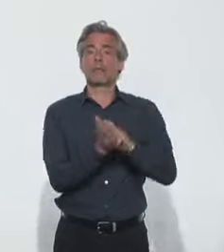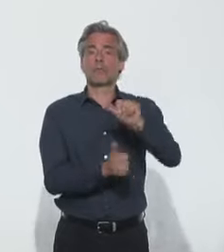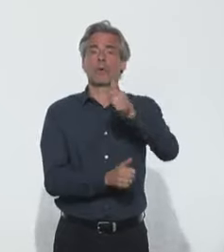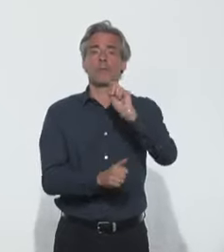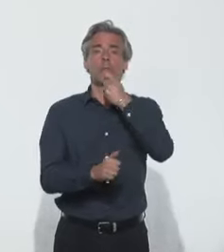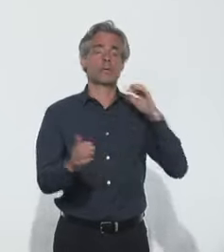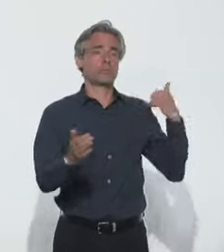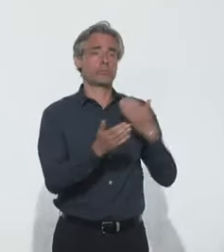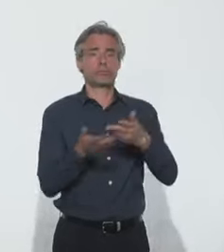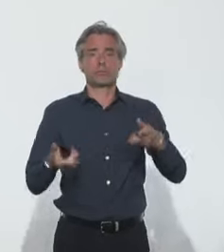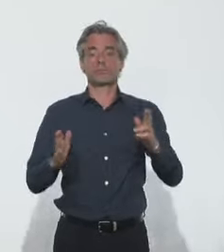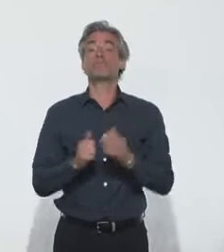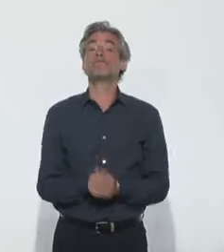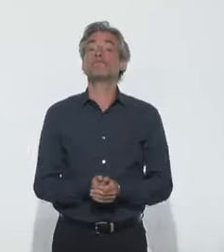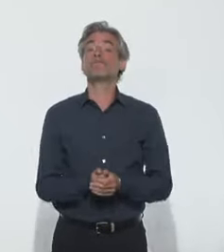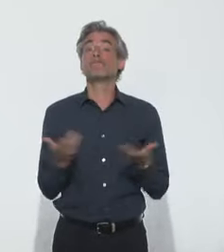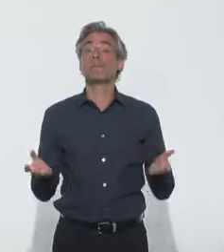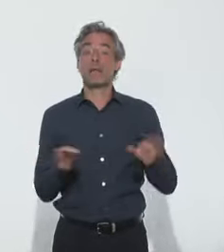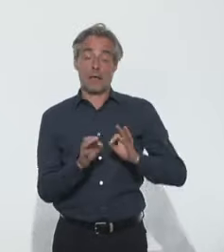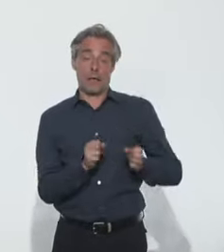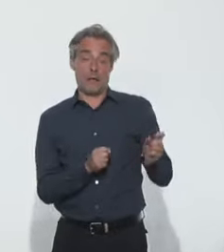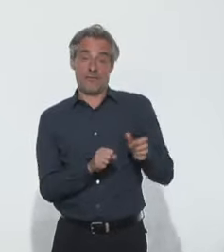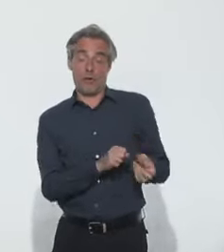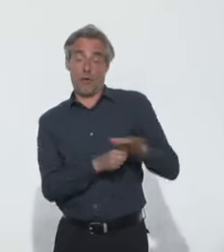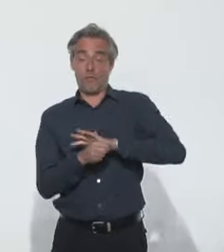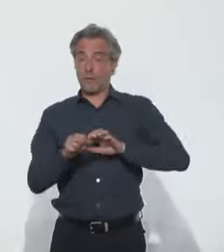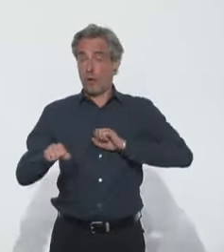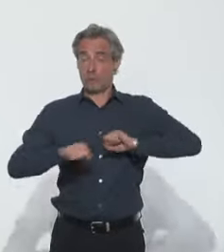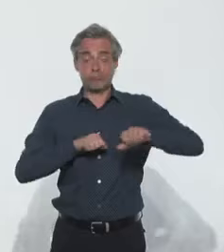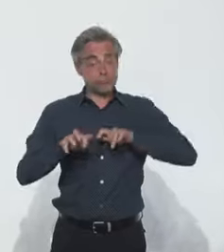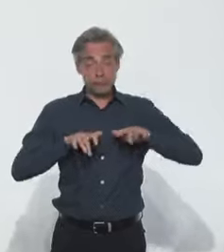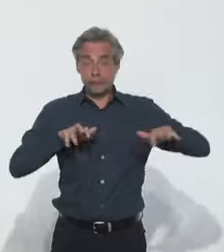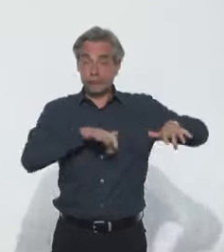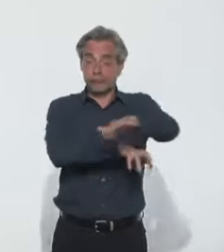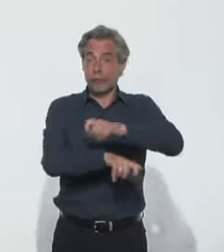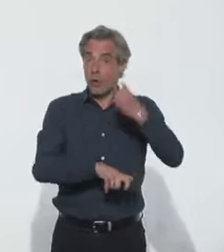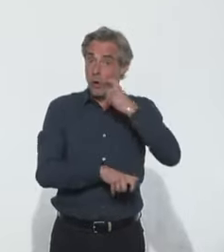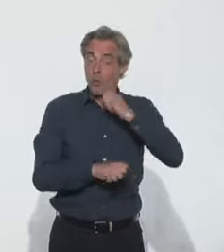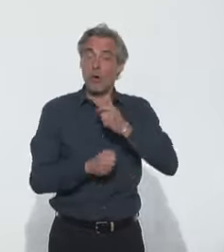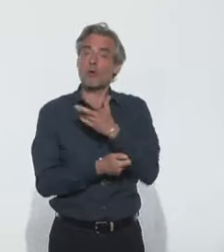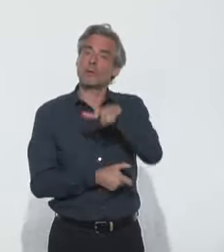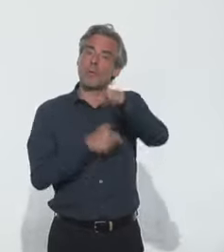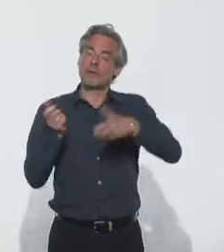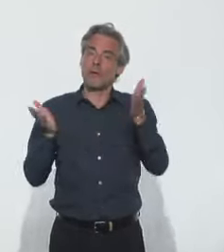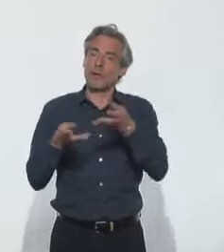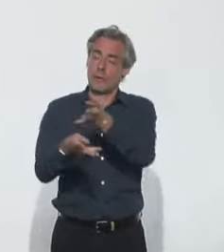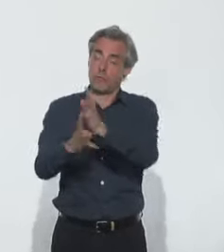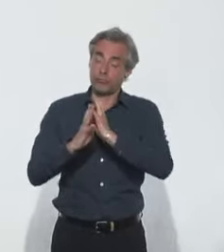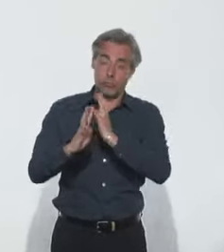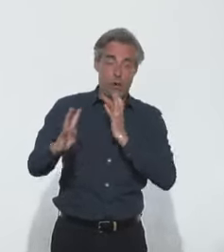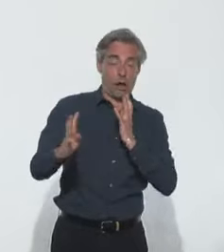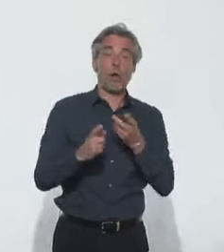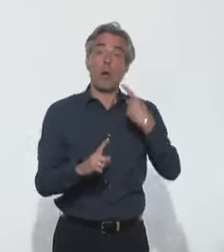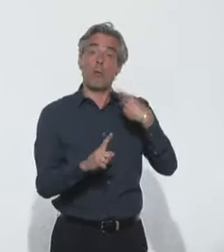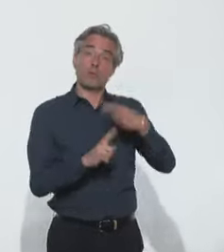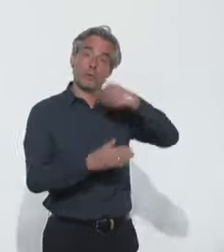début de l'épidémie. La circulation du virus demeure à un niveau élevé. Vous le constatez avec le nombre d'admissions à l'hôpital et le nombre